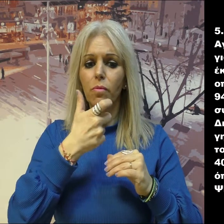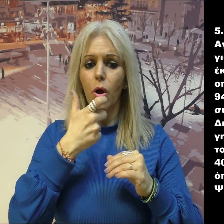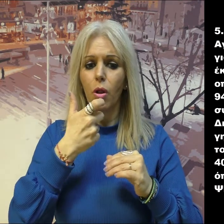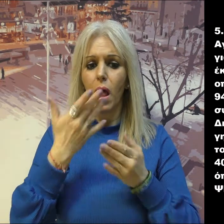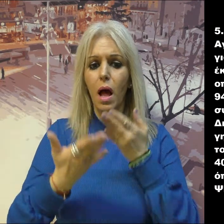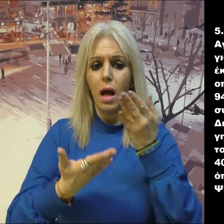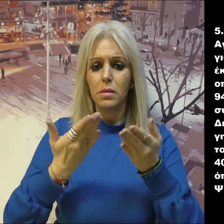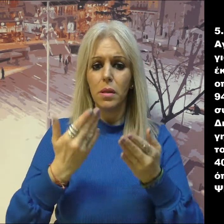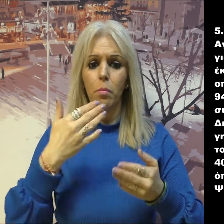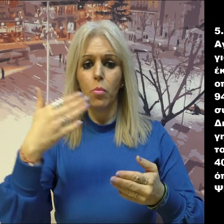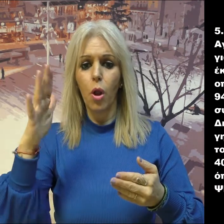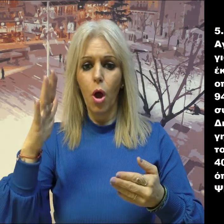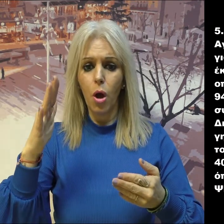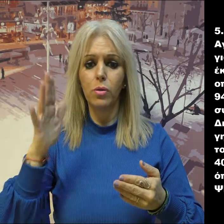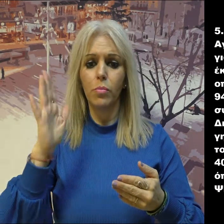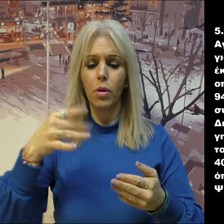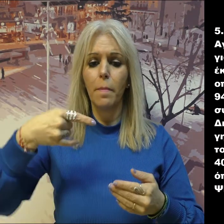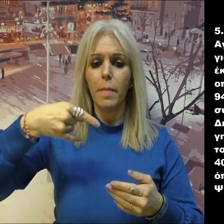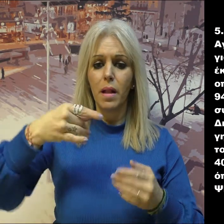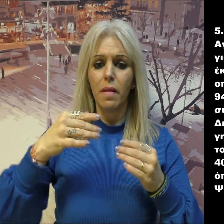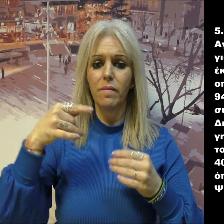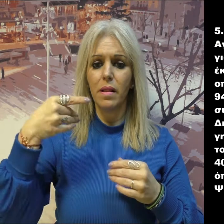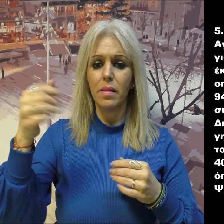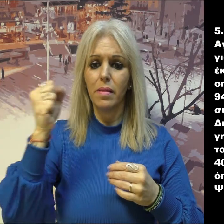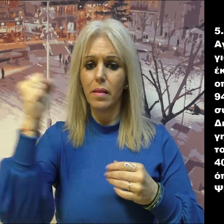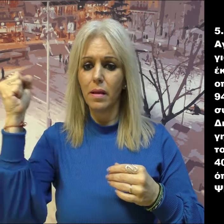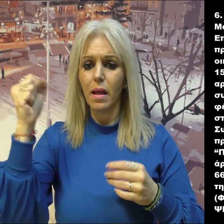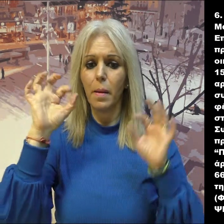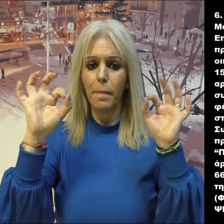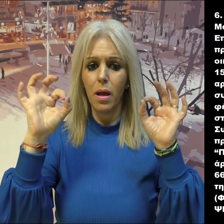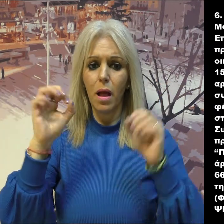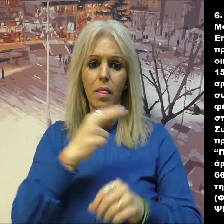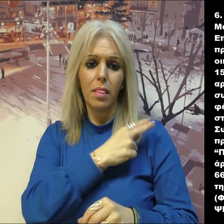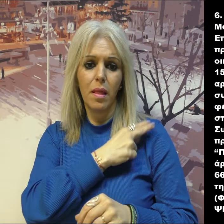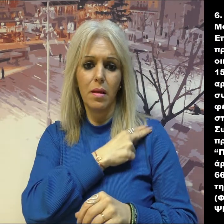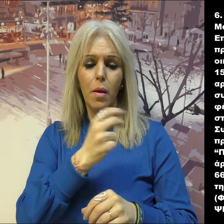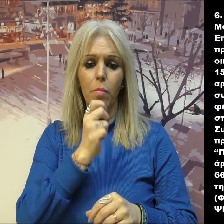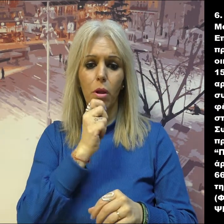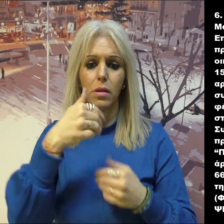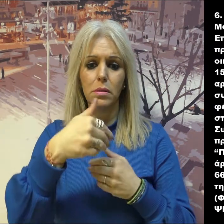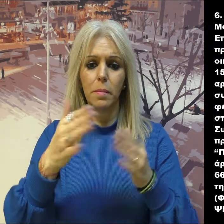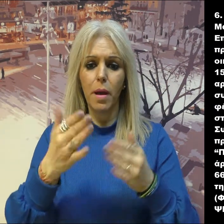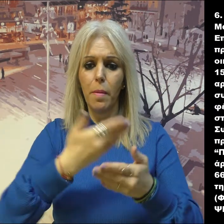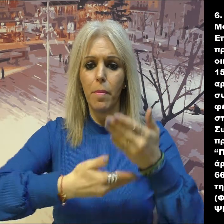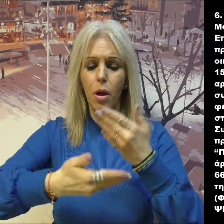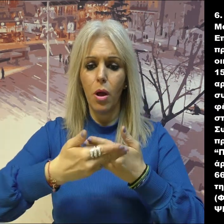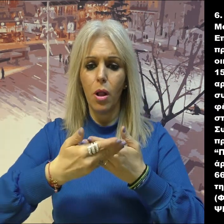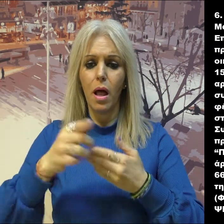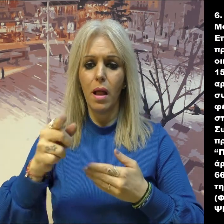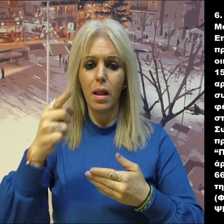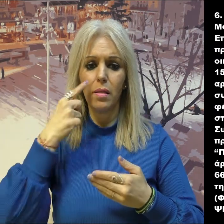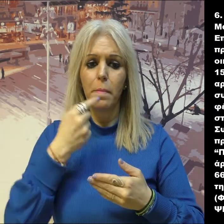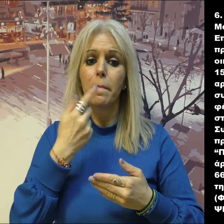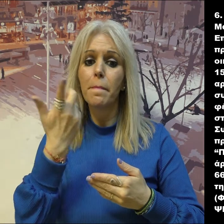-2012, όπως τροποποιήθηκε και ισχύει. Ψηφίστηκε ομόφωνα. Έκτο, έτοιμα προς την Περιφέρεια Δυτικής Μακεδονίας,